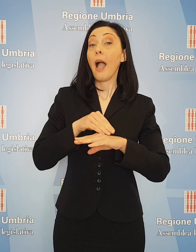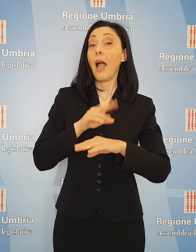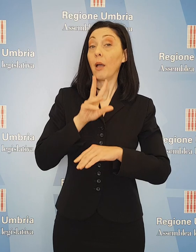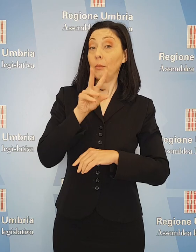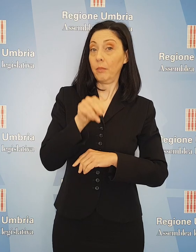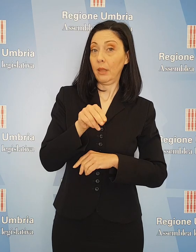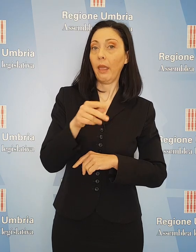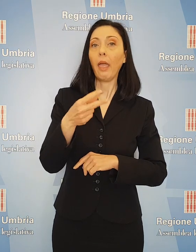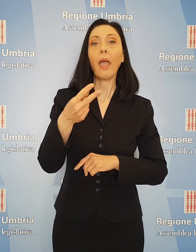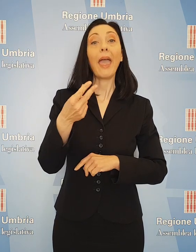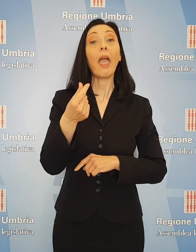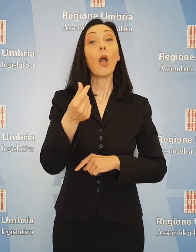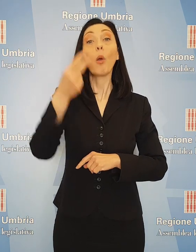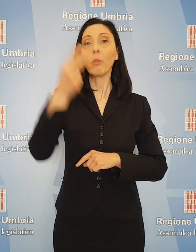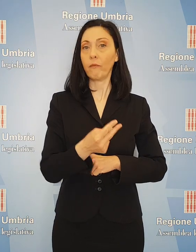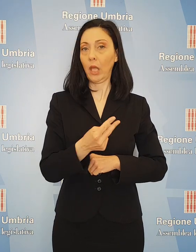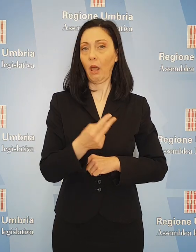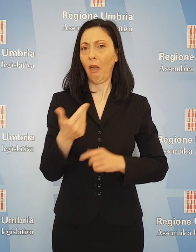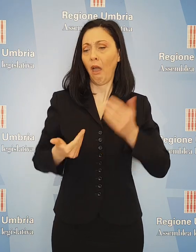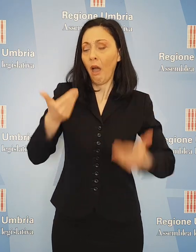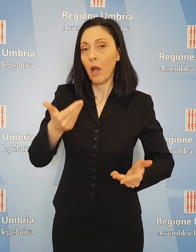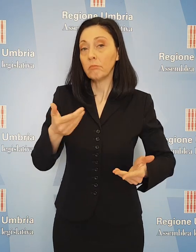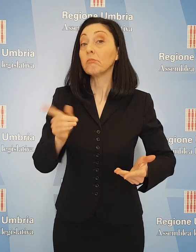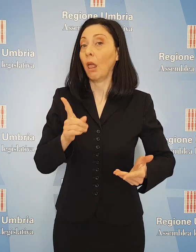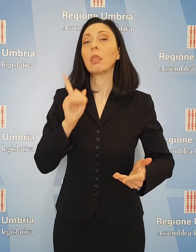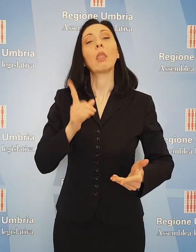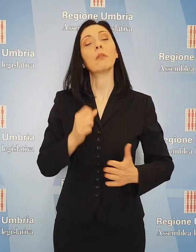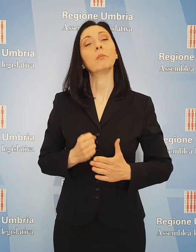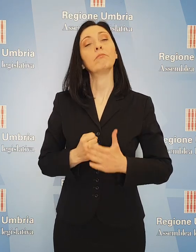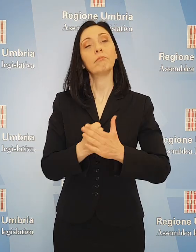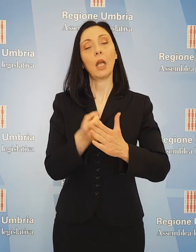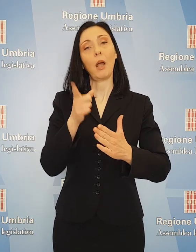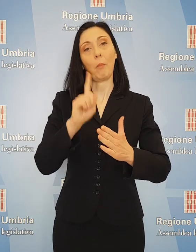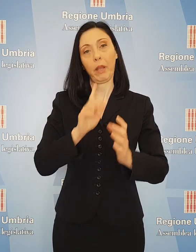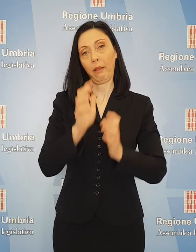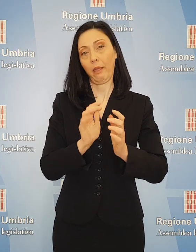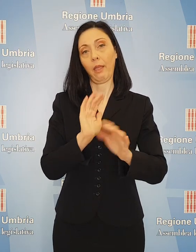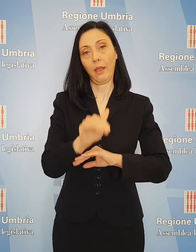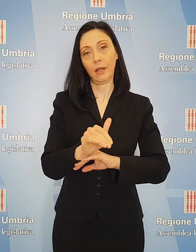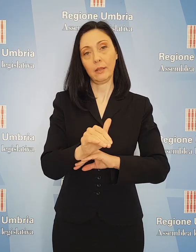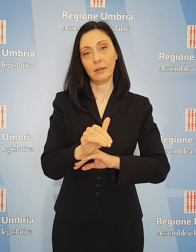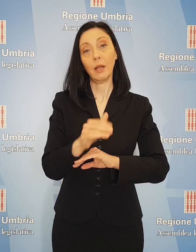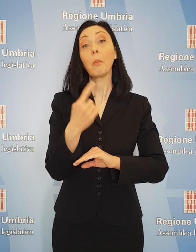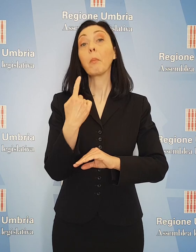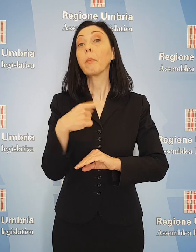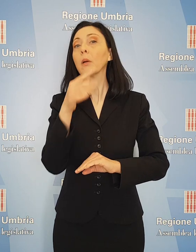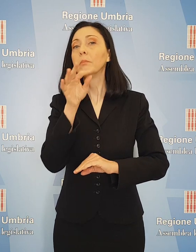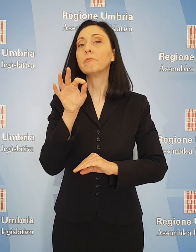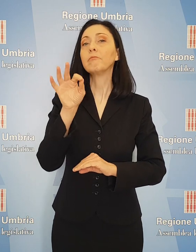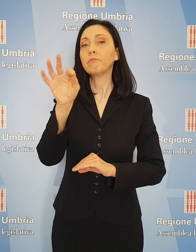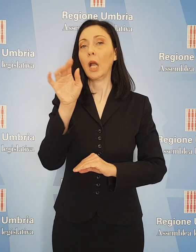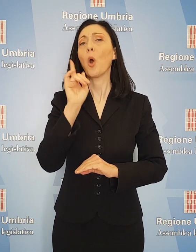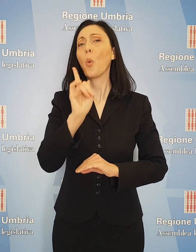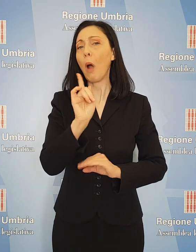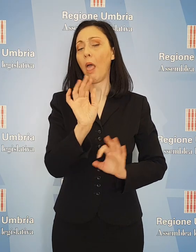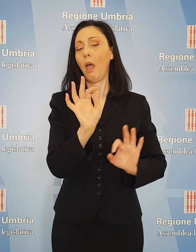'economia reale che invece va sostenuta nel superamento della crisi. Per questo puntiamo alla razionalizzazione e alla